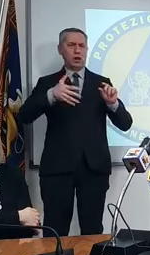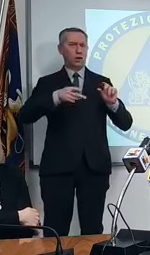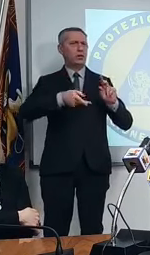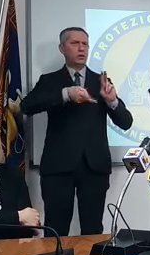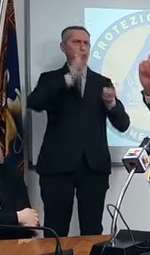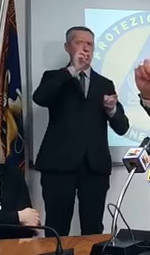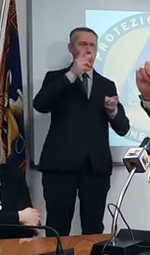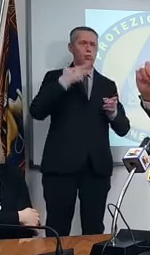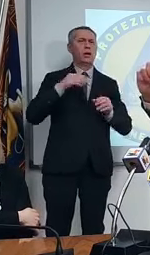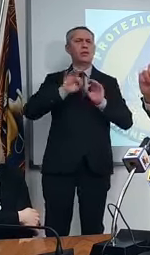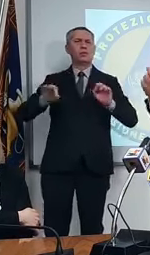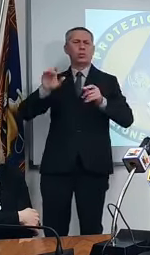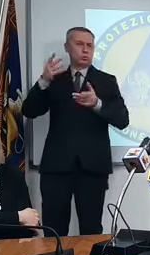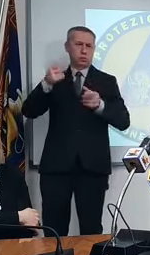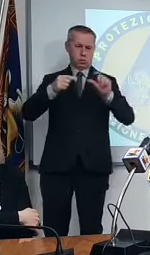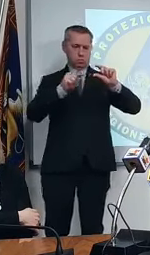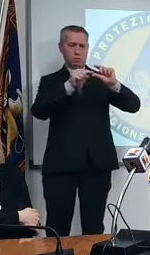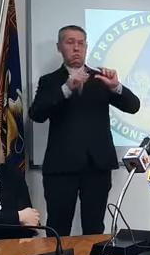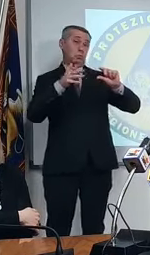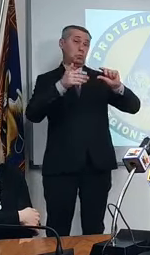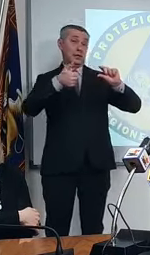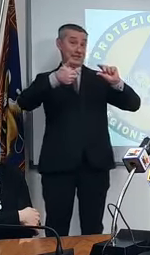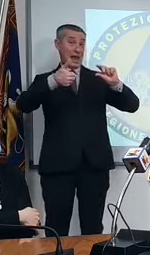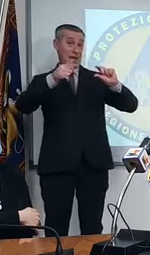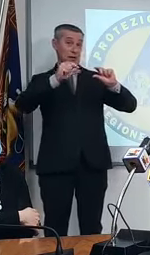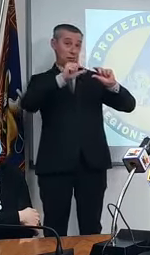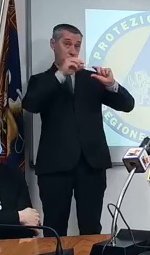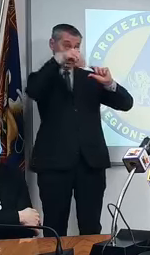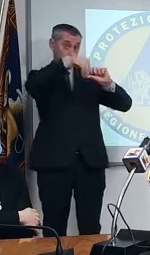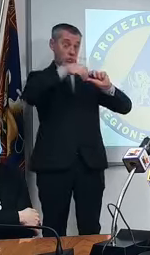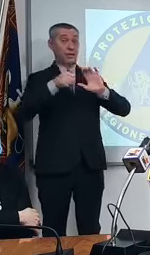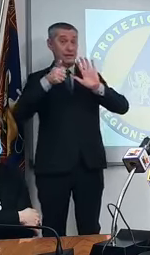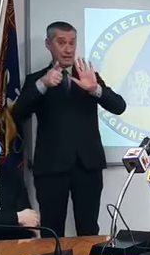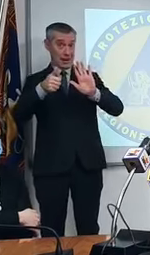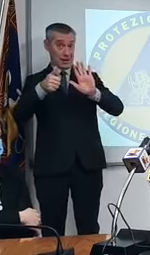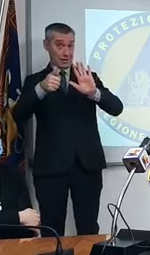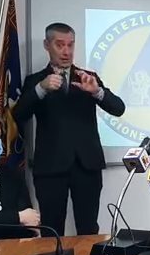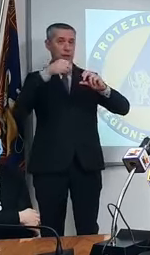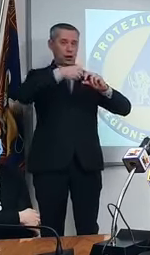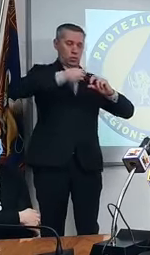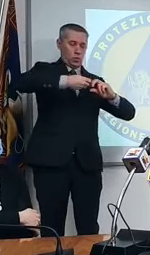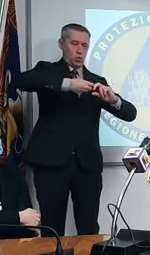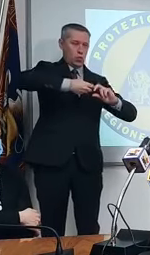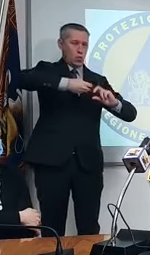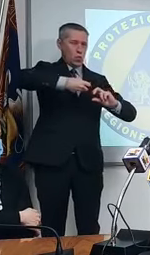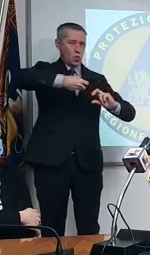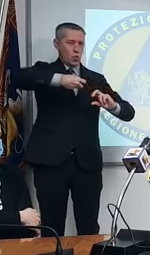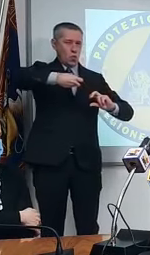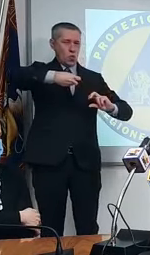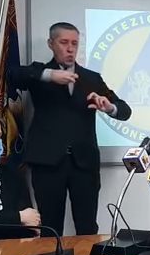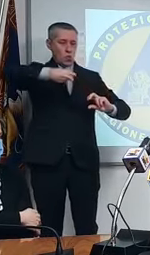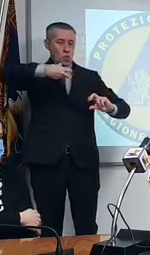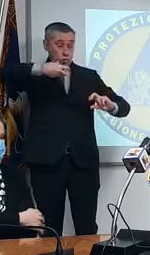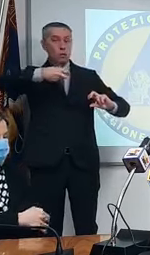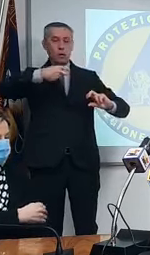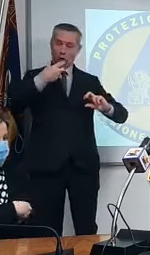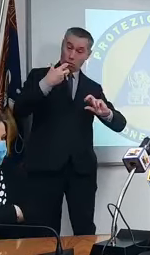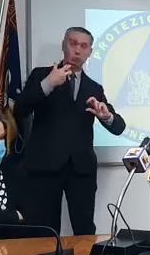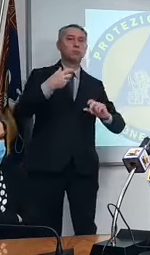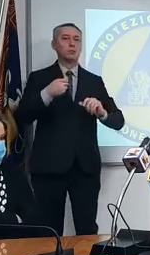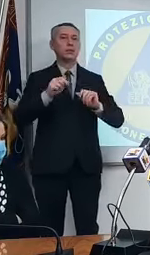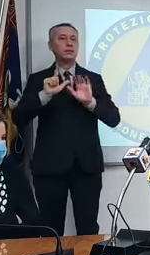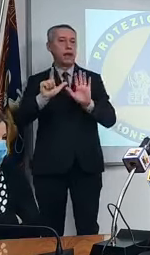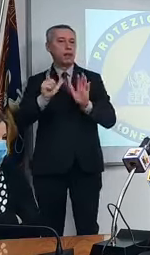presupposto che sono sei dosi, se tu peschi da alcune boccette la settima dose, cosa succede? Che il nostro software dice, scusa,